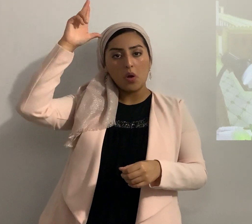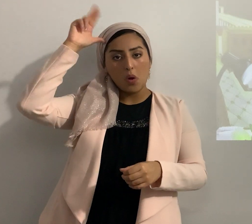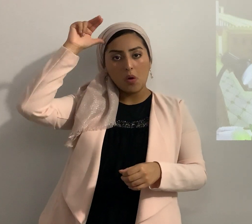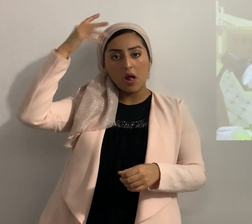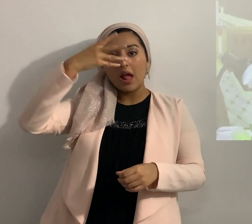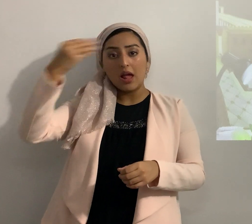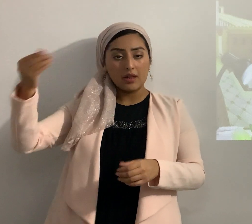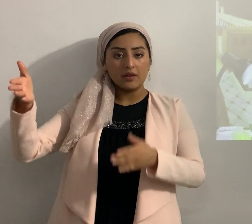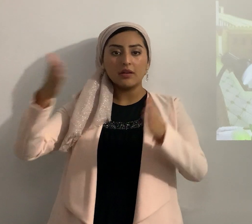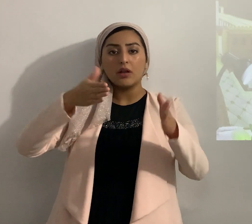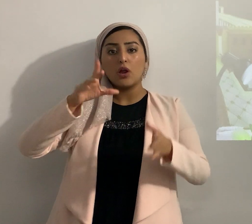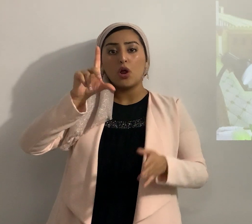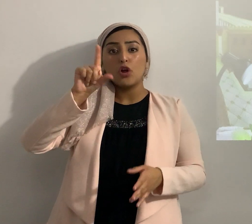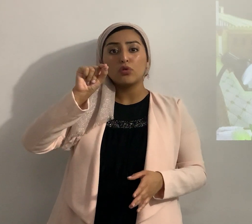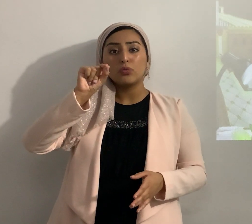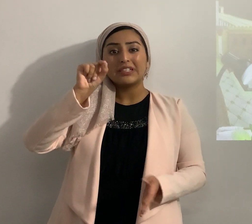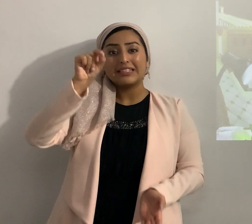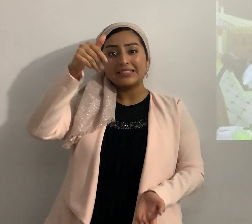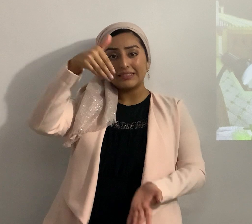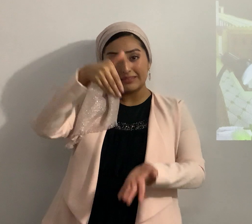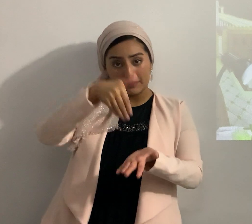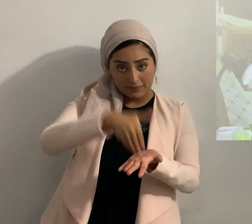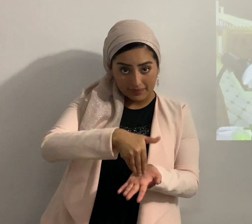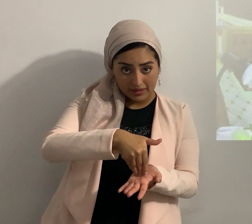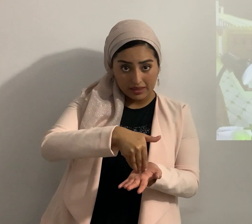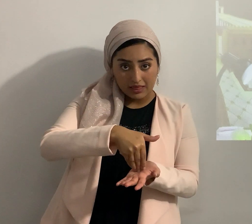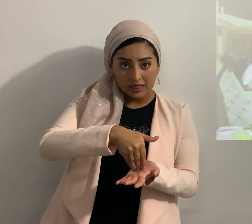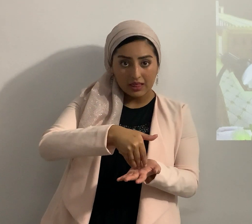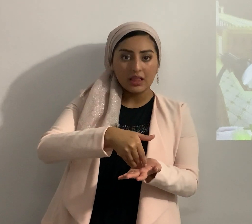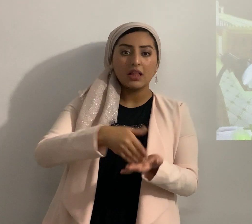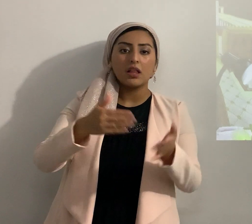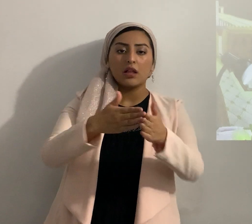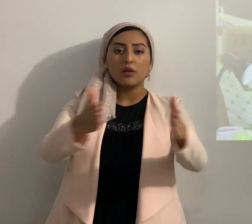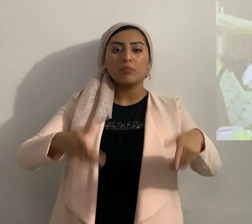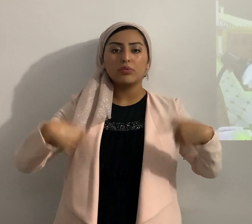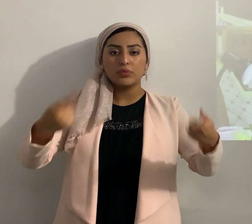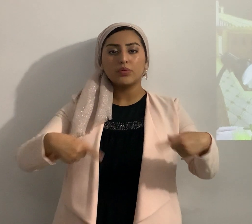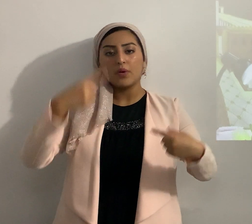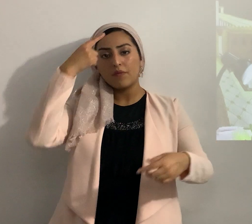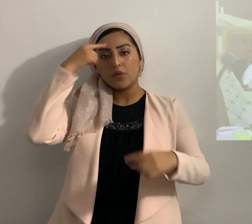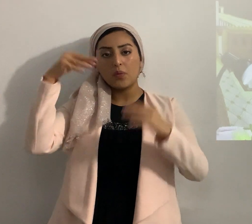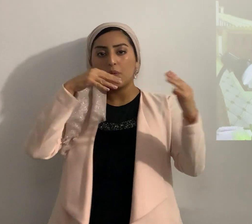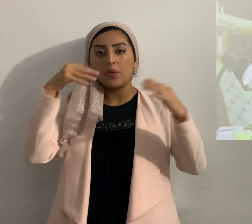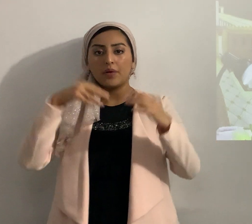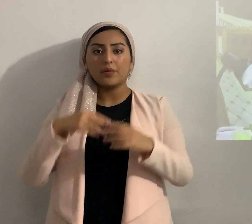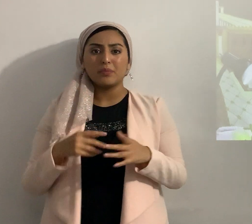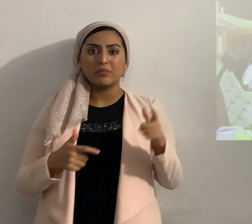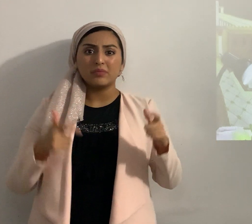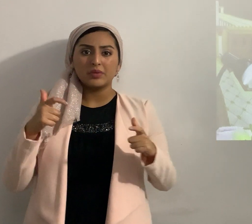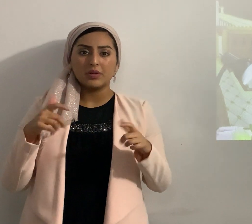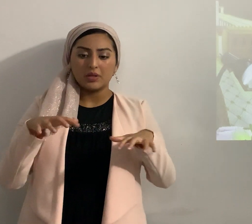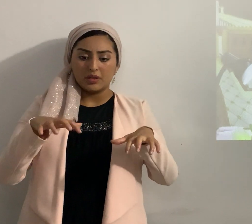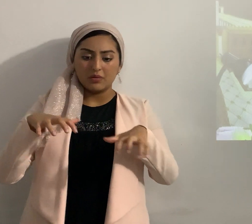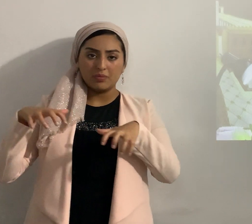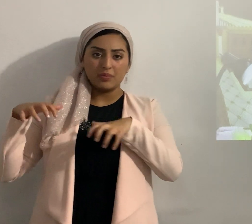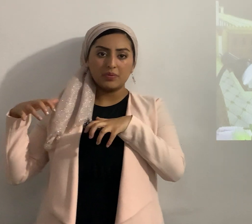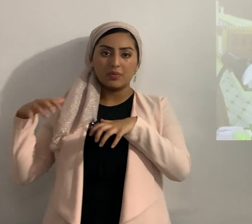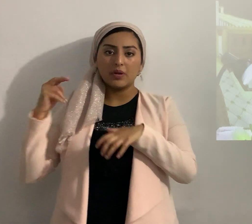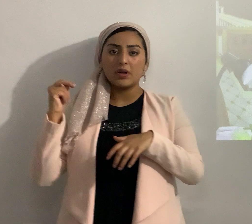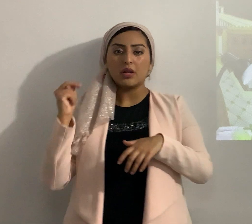carros de guerra por eso digo que fue una coalición masiva de las fuerzas del norte repito por si